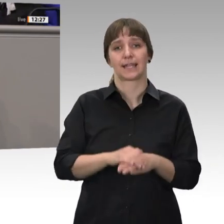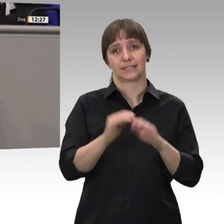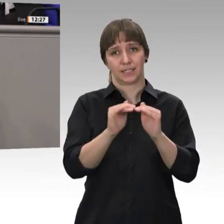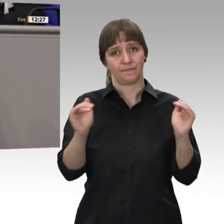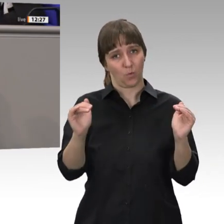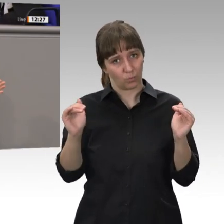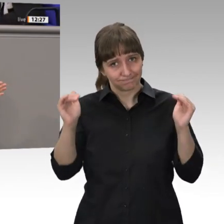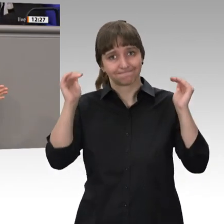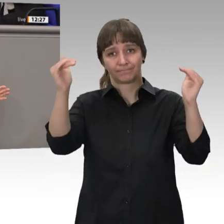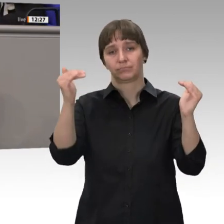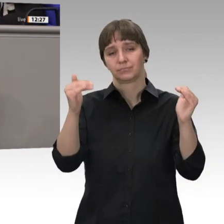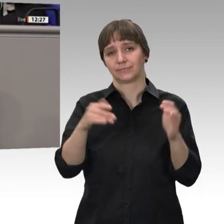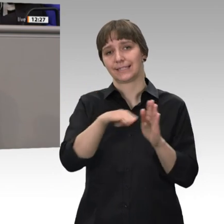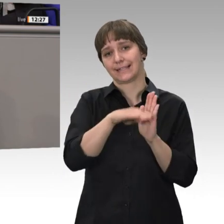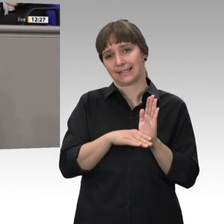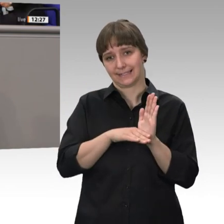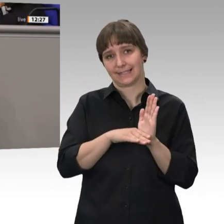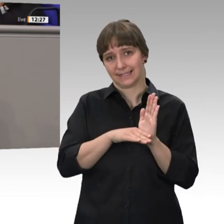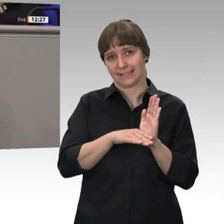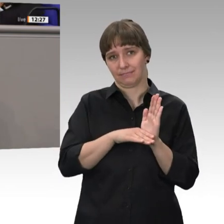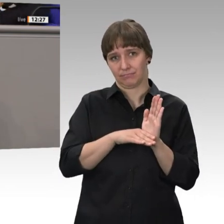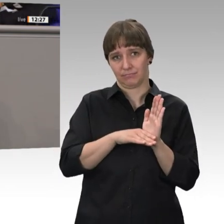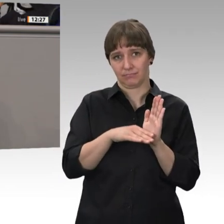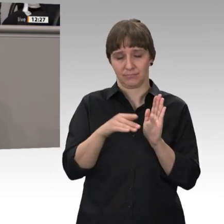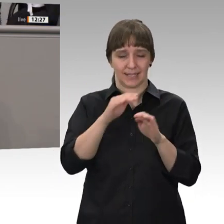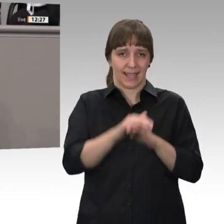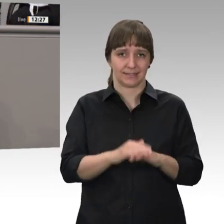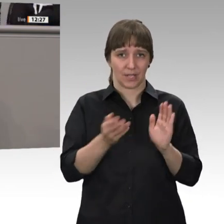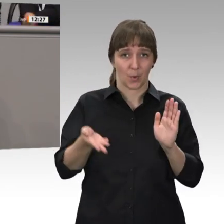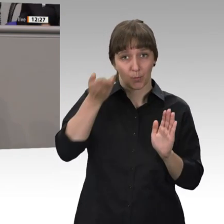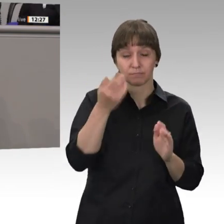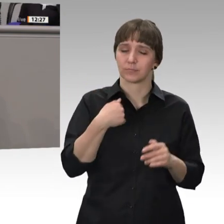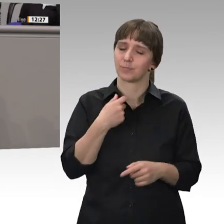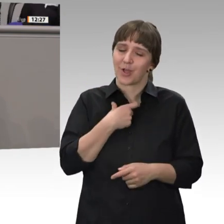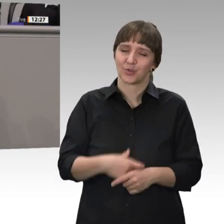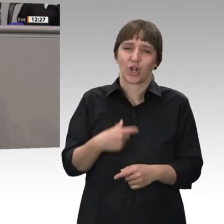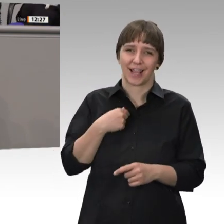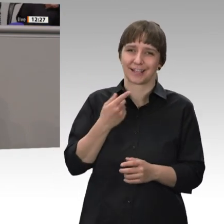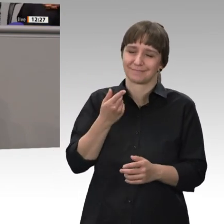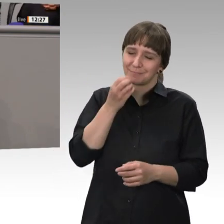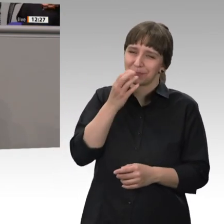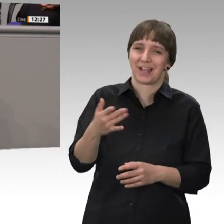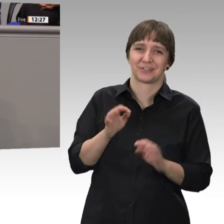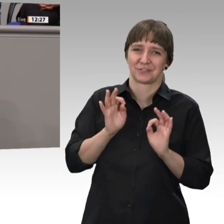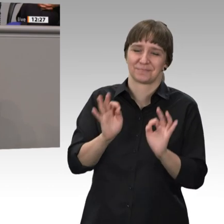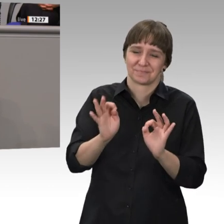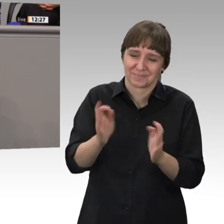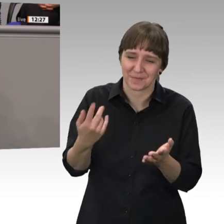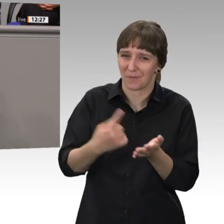erhöhen. Bei aller persönlichen Sympathie für diese Forderung ist das Rentenniveau ein